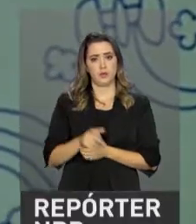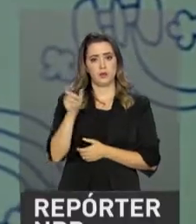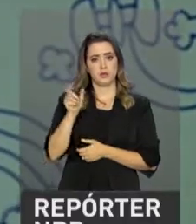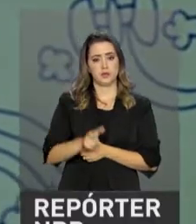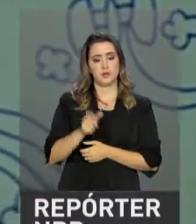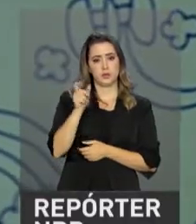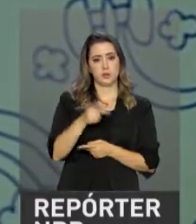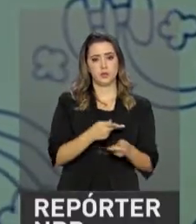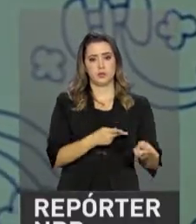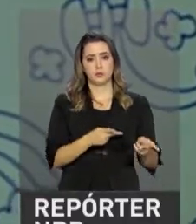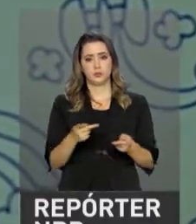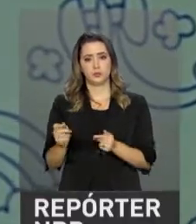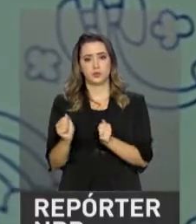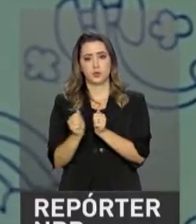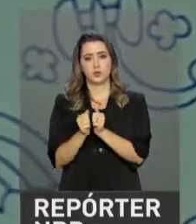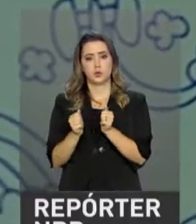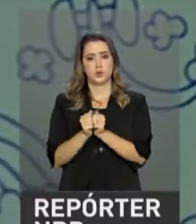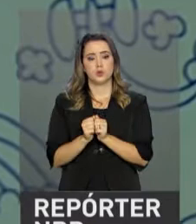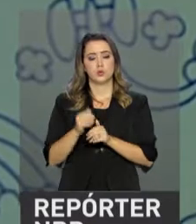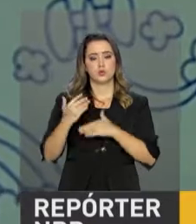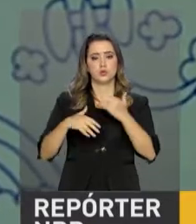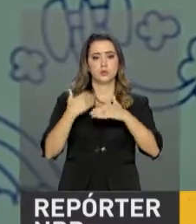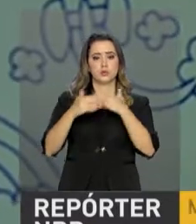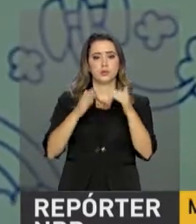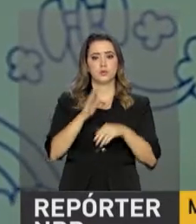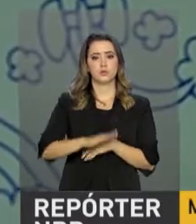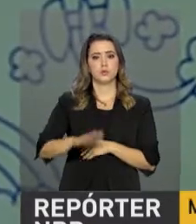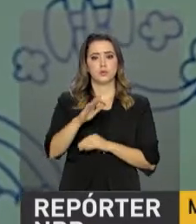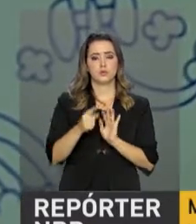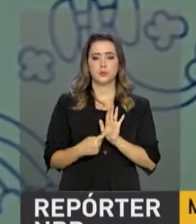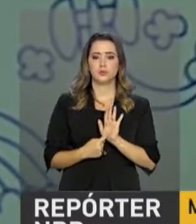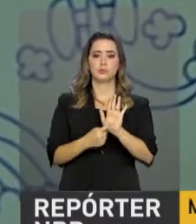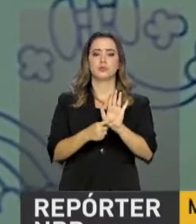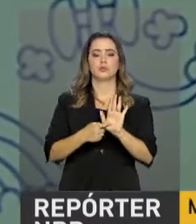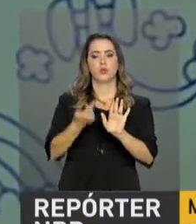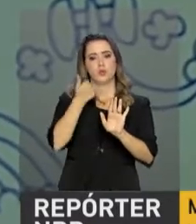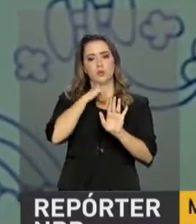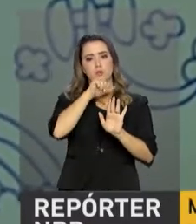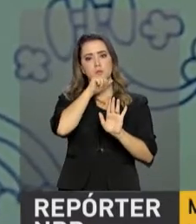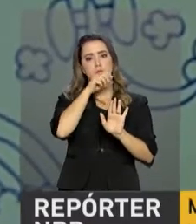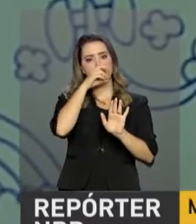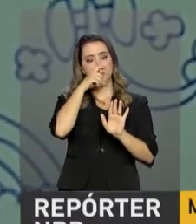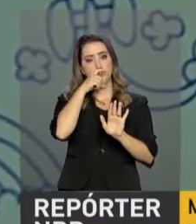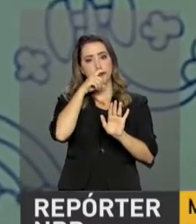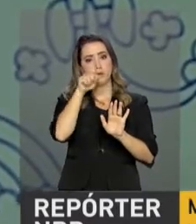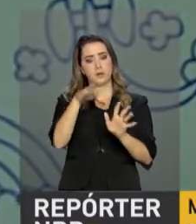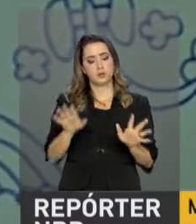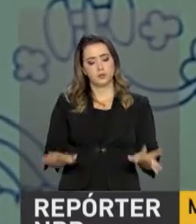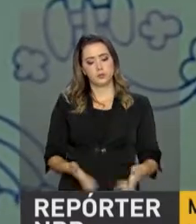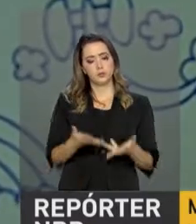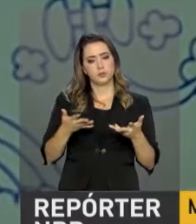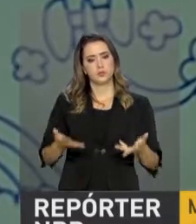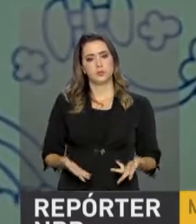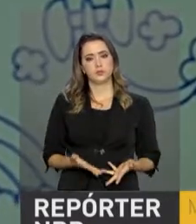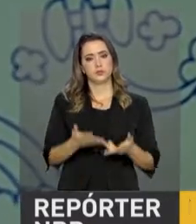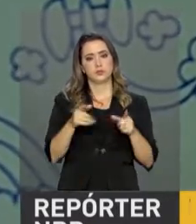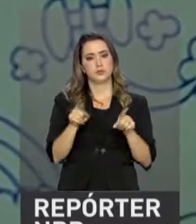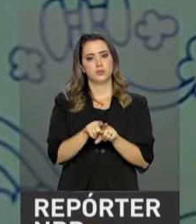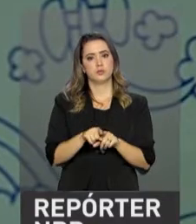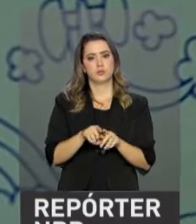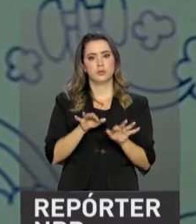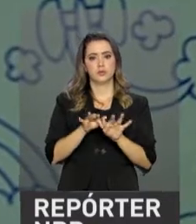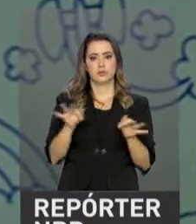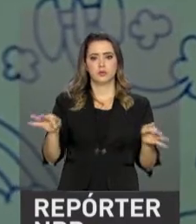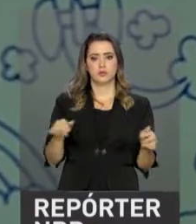acompanham o desenvolvimento das crianças, mostram aos pais a melhor maneira de estimular os seus filhos a partir de atos